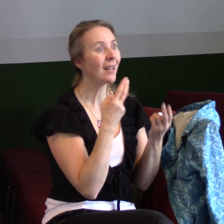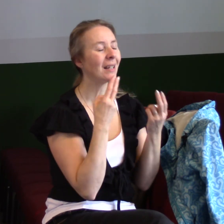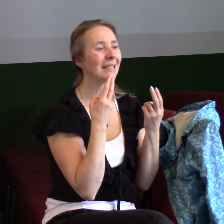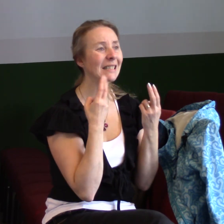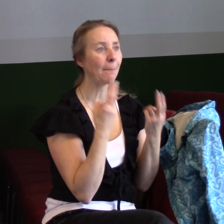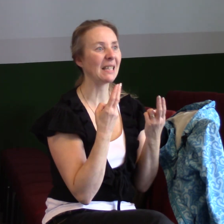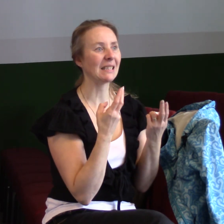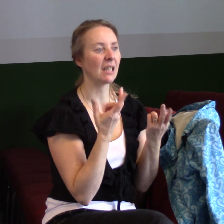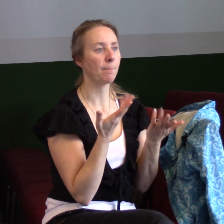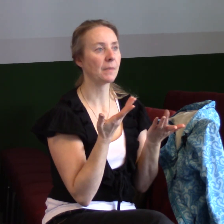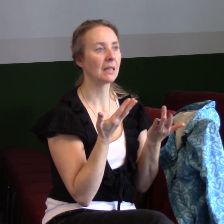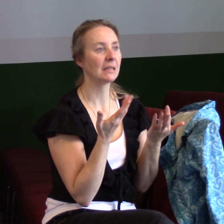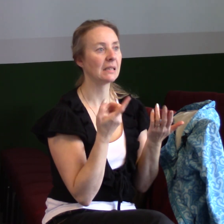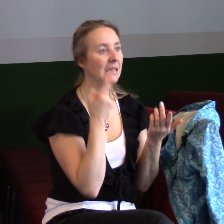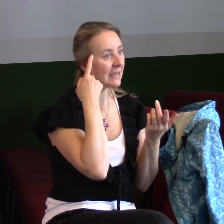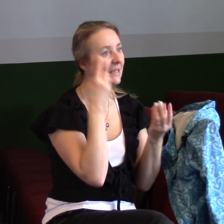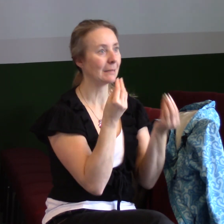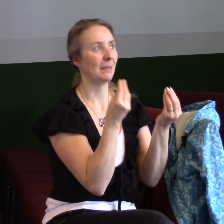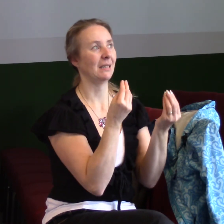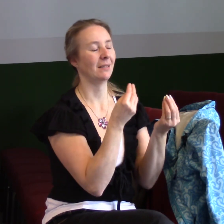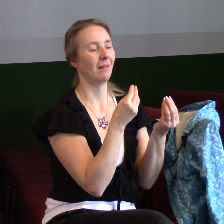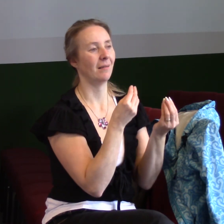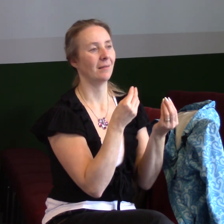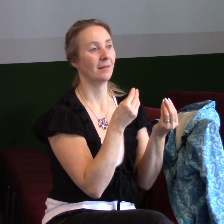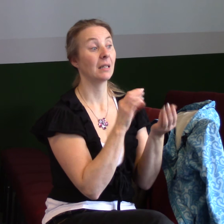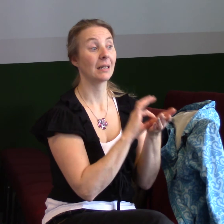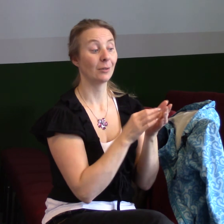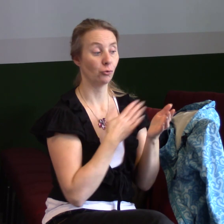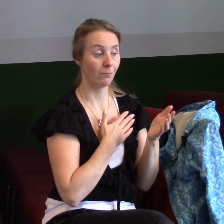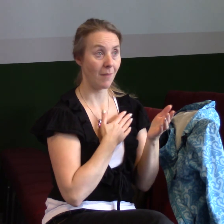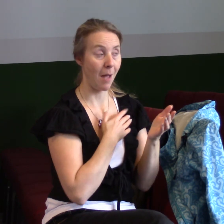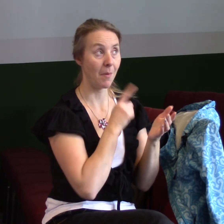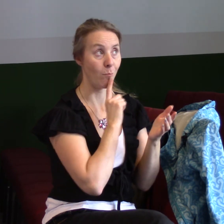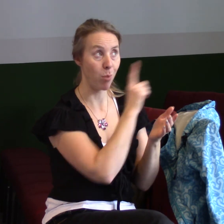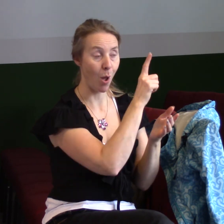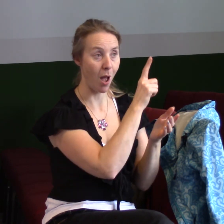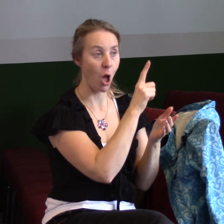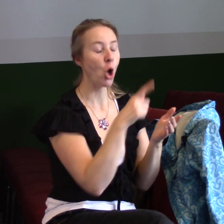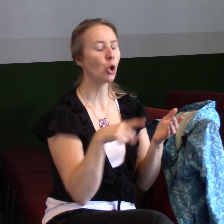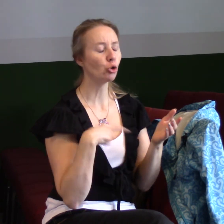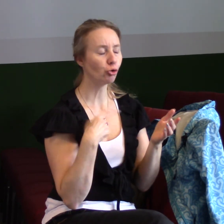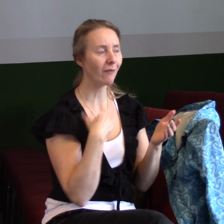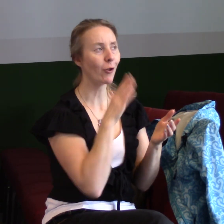Že pokud mám ho, tak život pořád má smysl. A myslím si, že to je